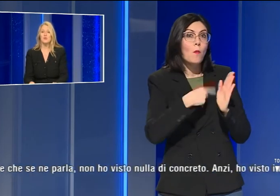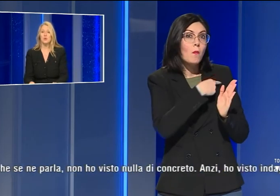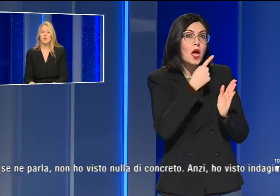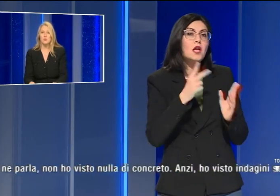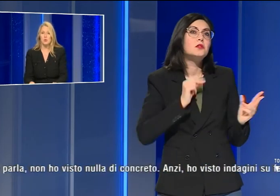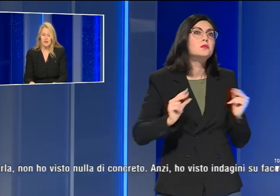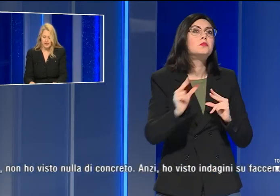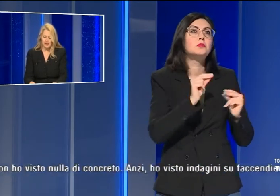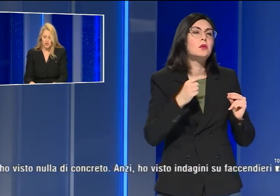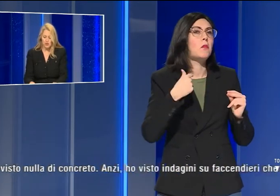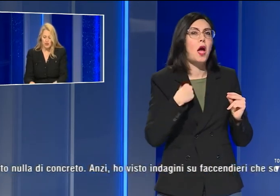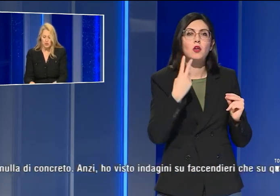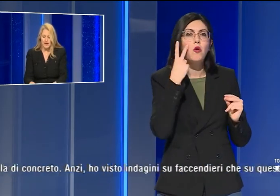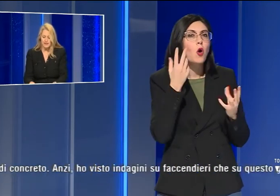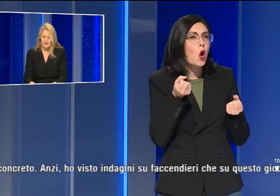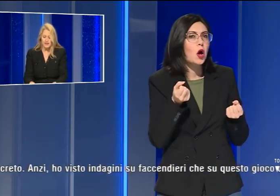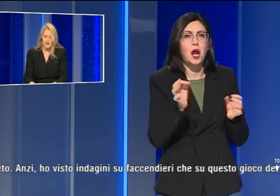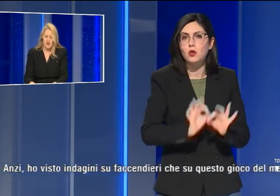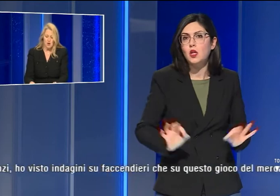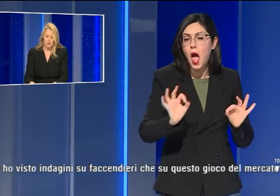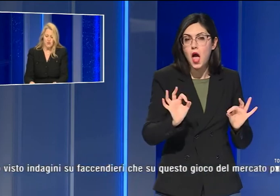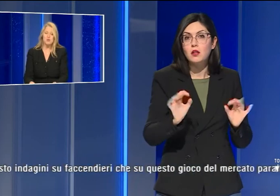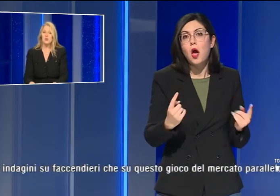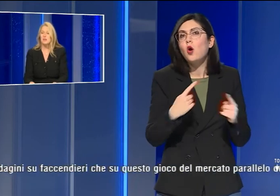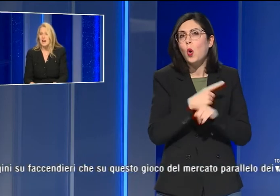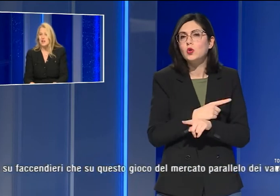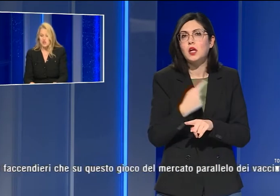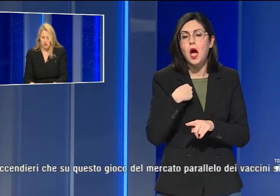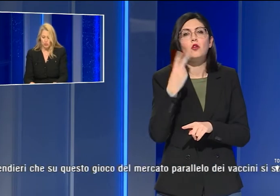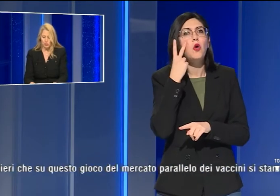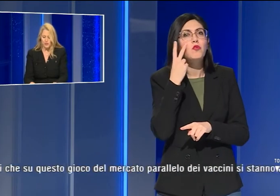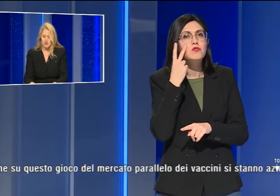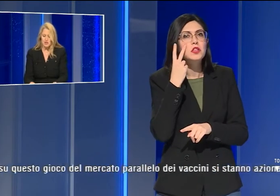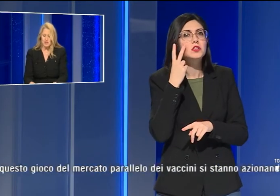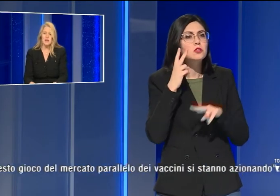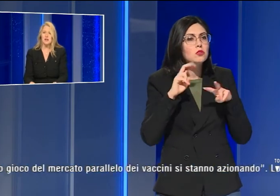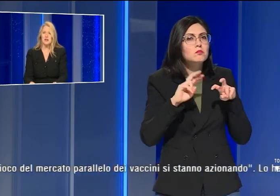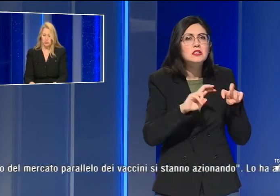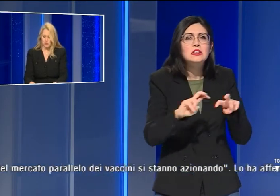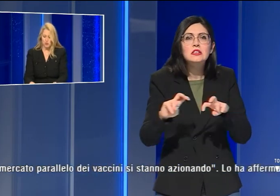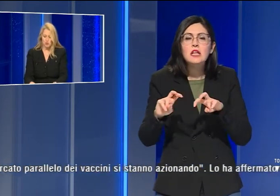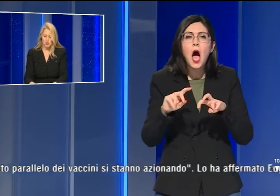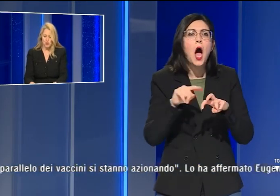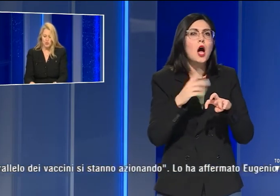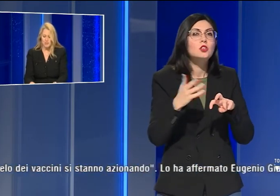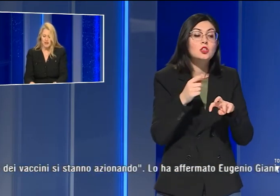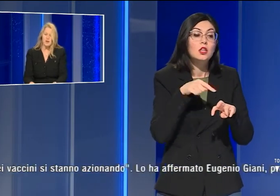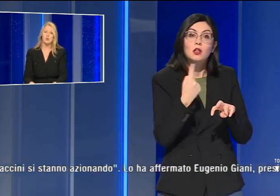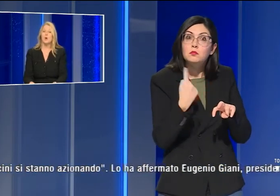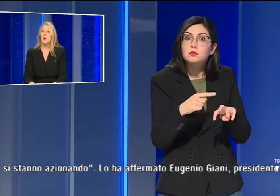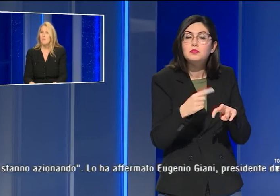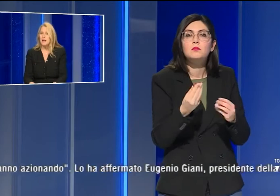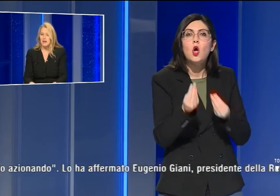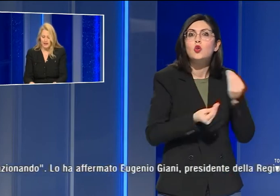ho visto nulla di concreto. Anzi, ho visto indagini su faccendieri che su questo gioco del